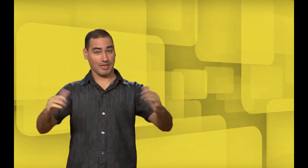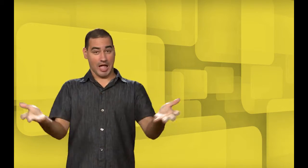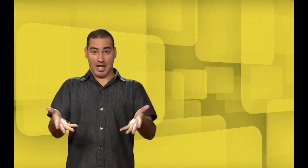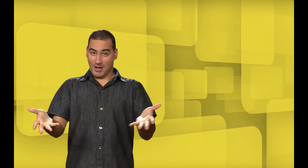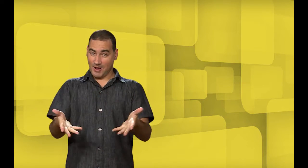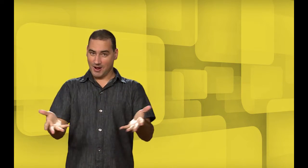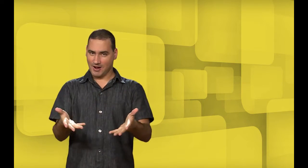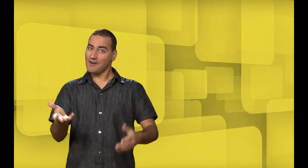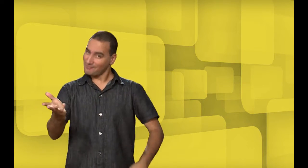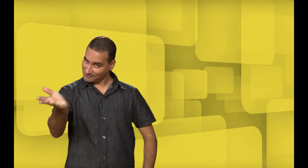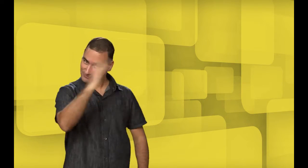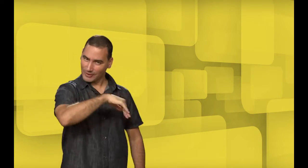Vamos aprender?